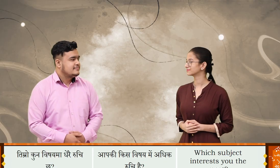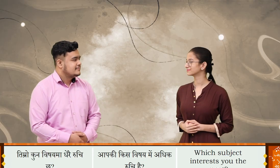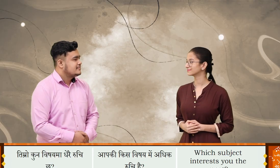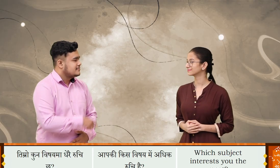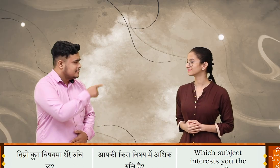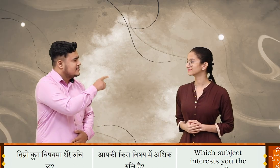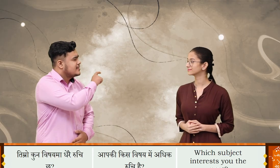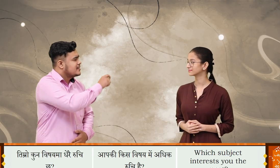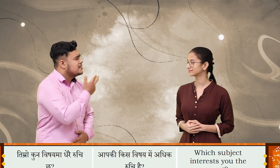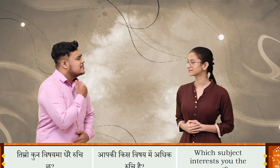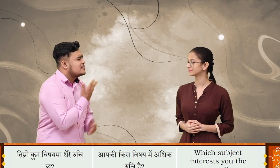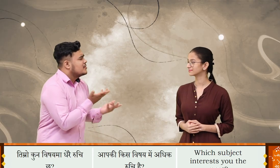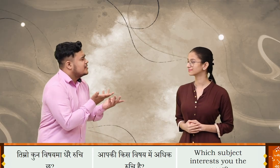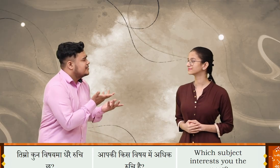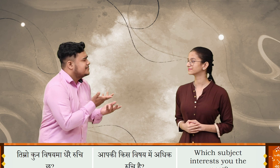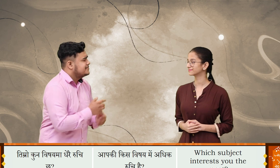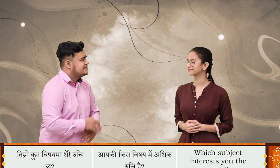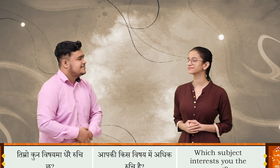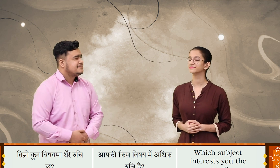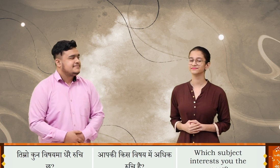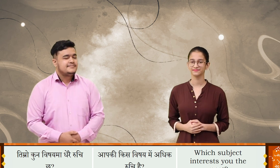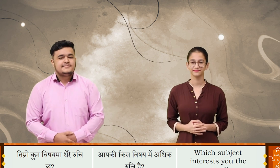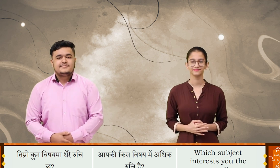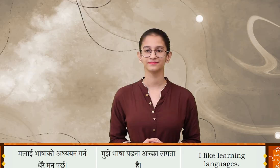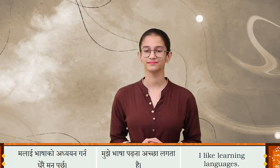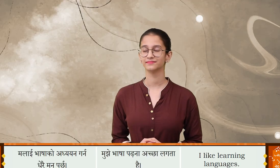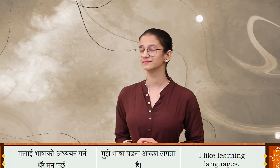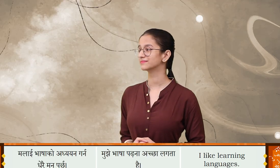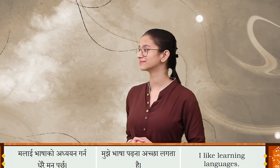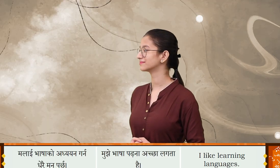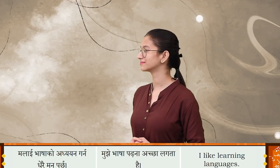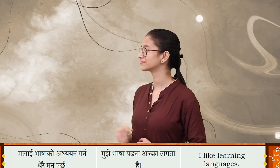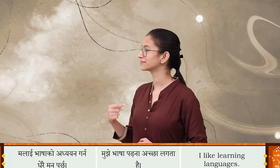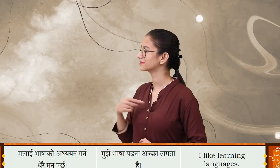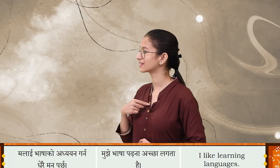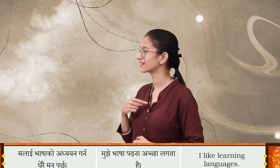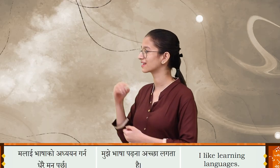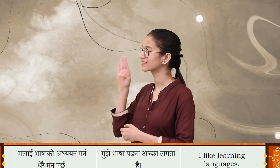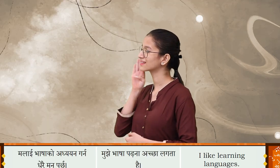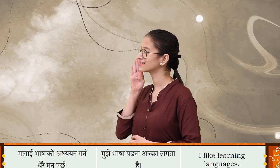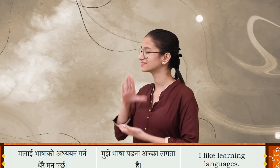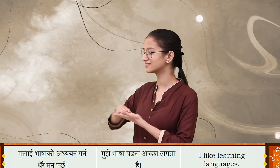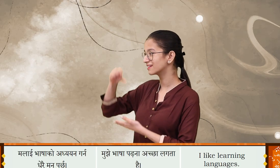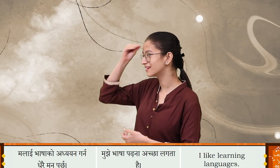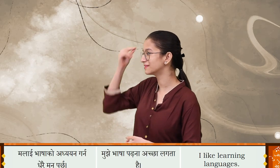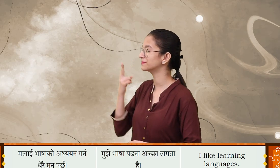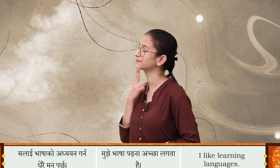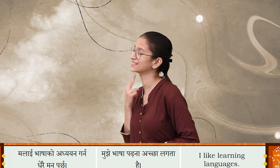तिम्रो कुन विषय मा धेरेई रुची छा? मलाई भासा को अध्यन गर्ना धेरेई मन पर छा?